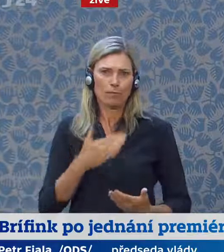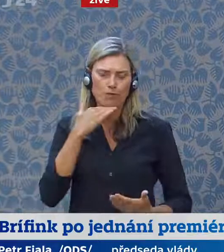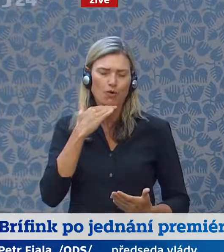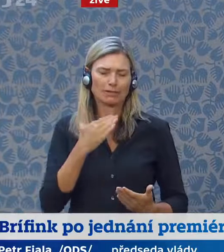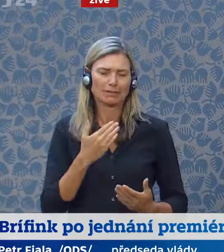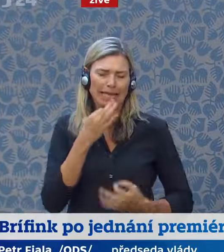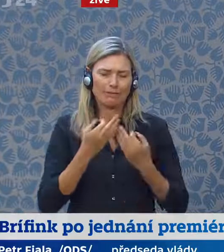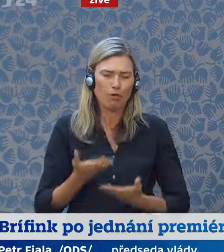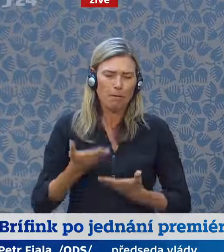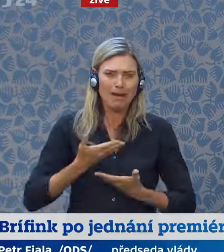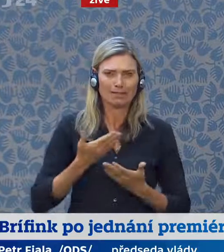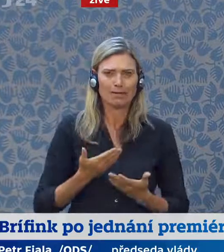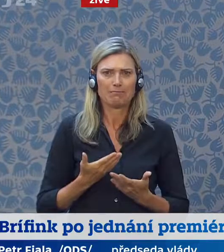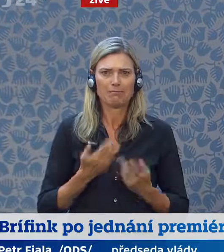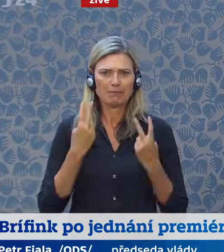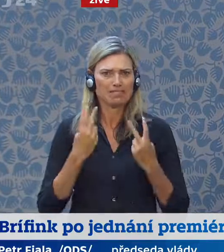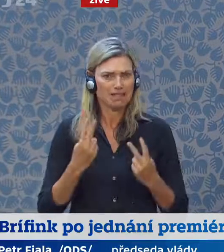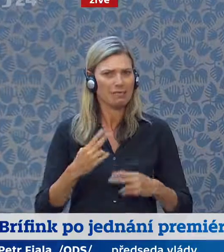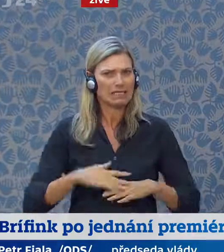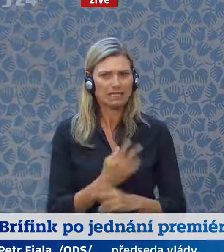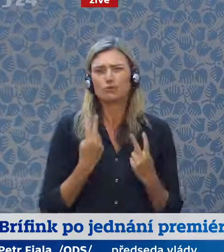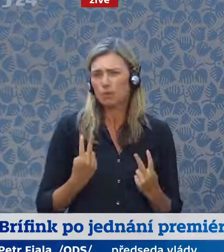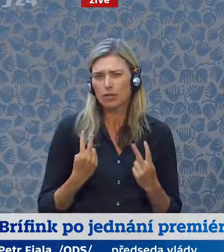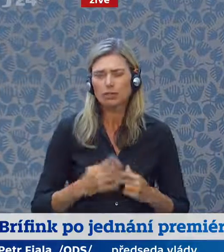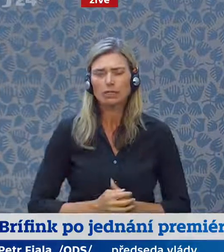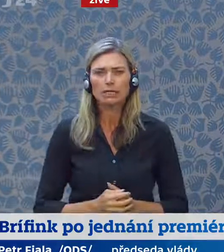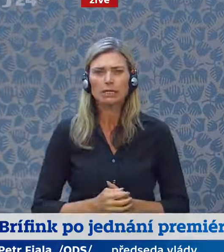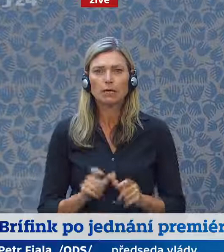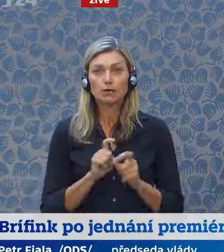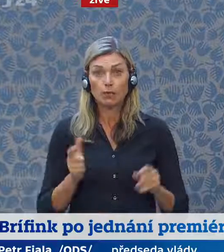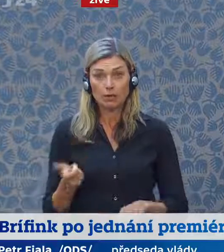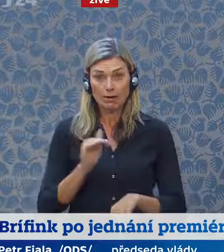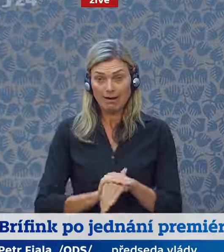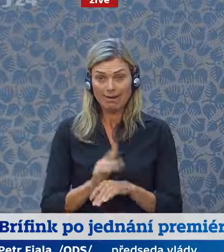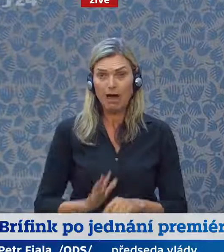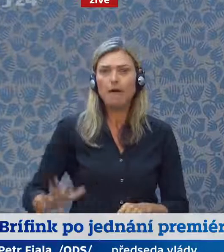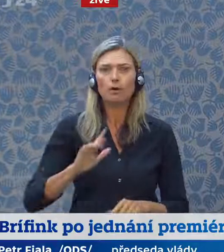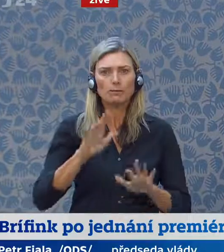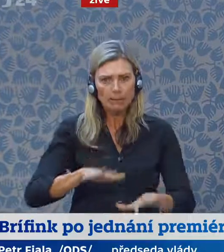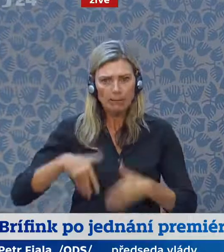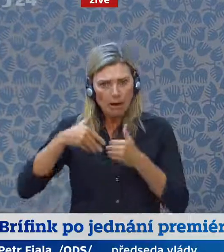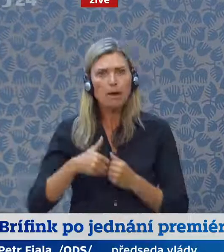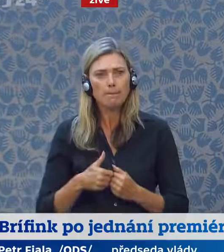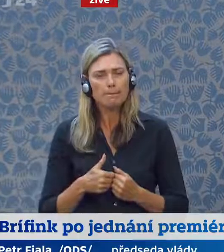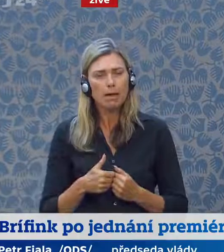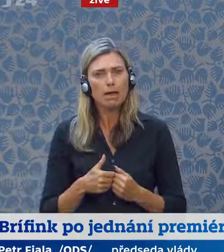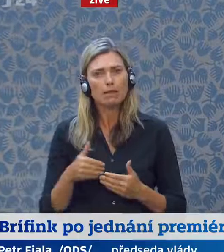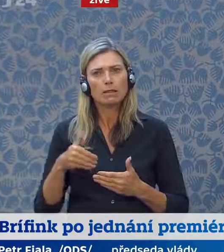Myslím, že to je dobře a že to je důležité, protože Rada a Evropský parlament jsou